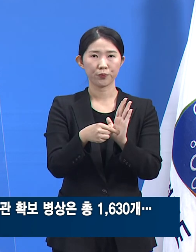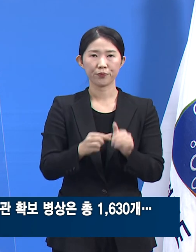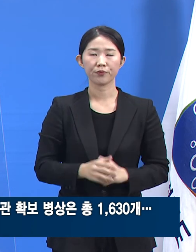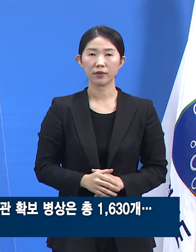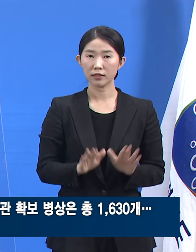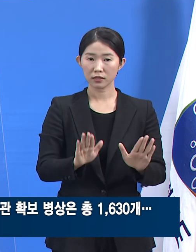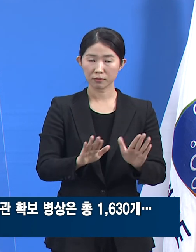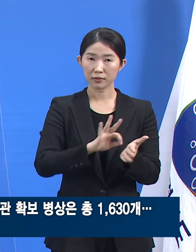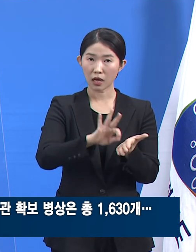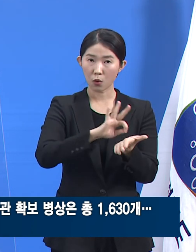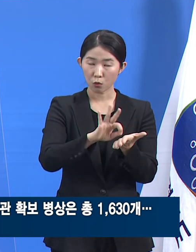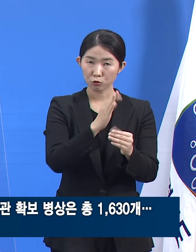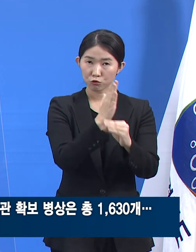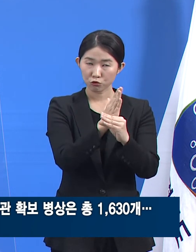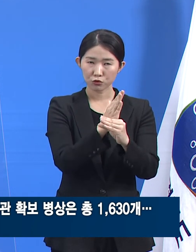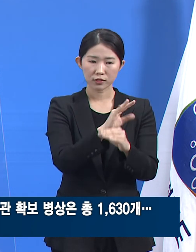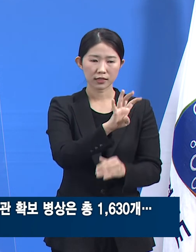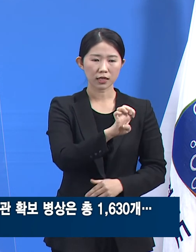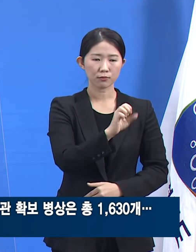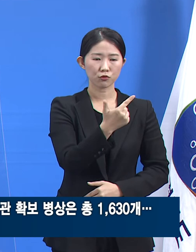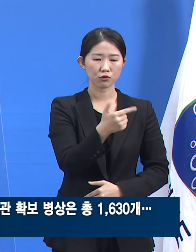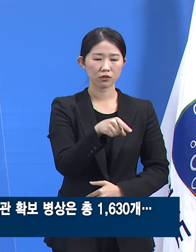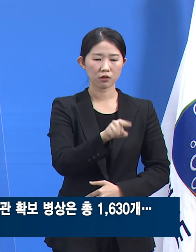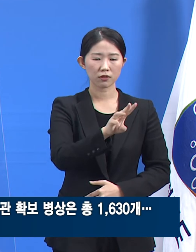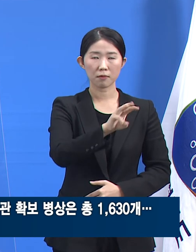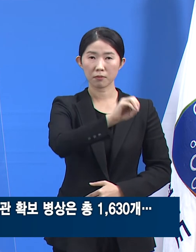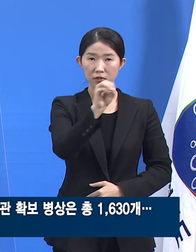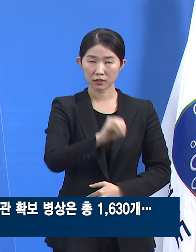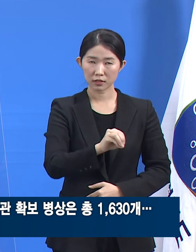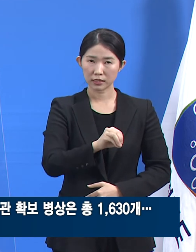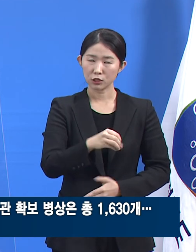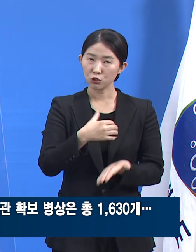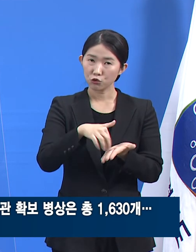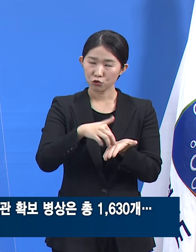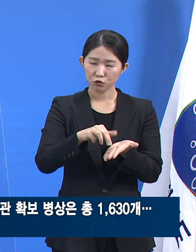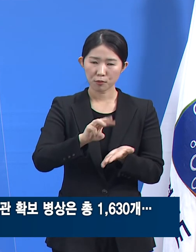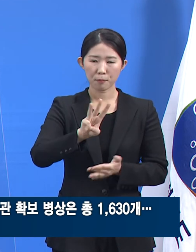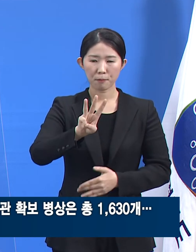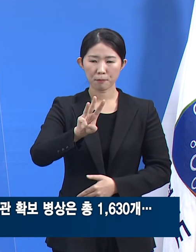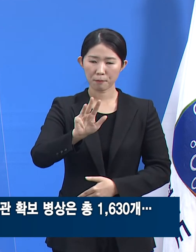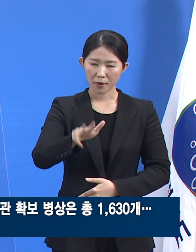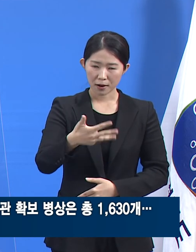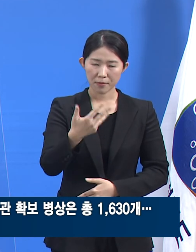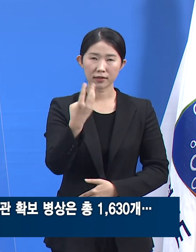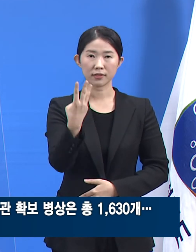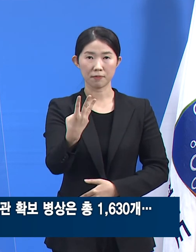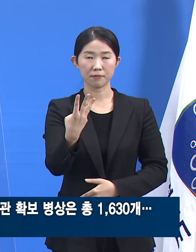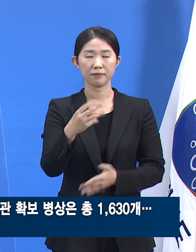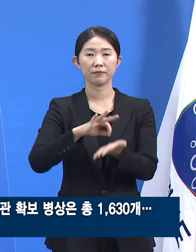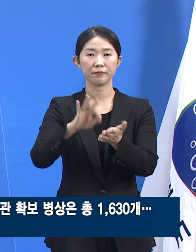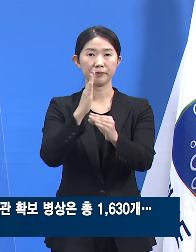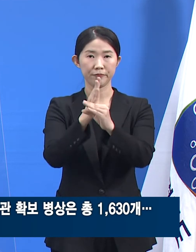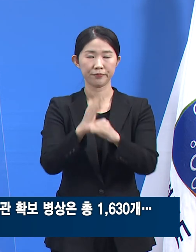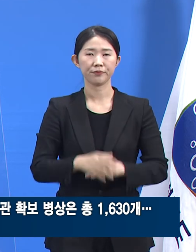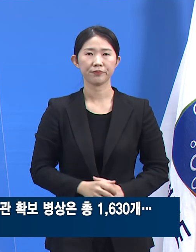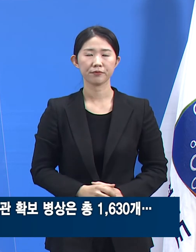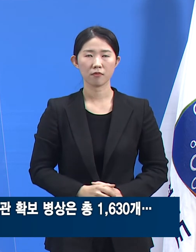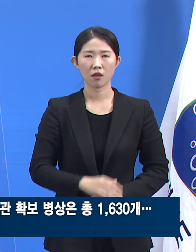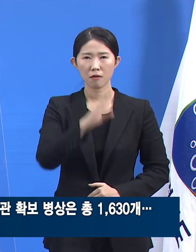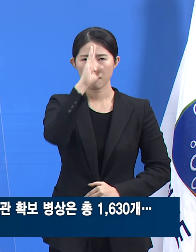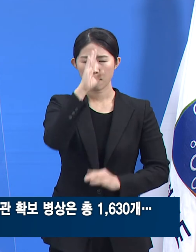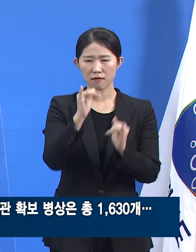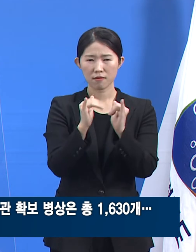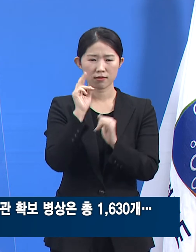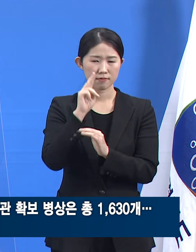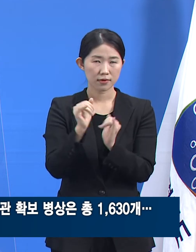가동률은 49.3%로 803개 병상을 사용하고 있습니다. 중증환자 치료